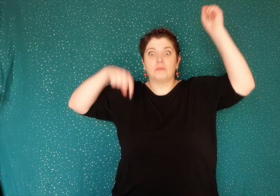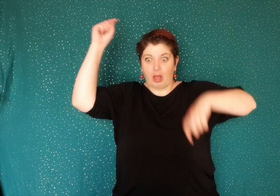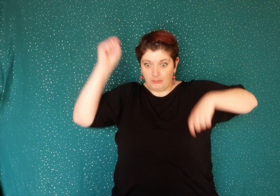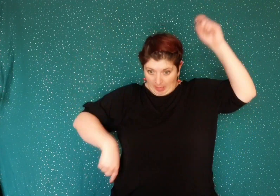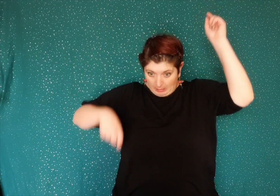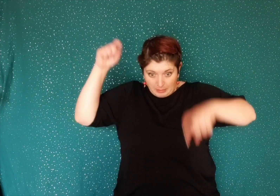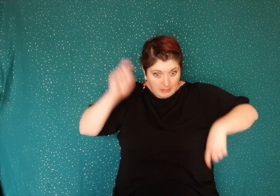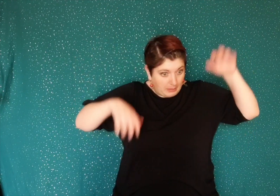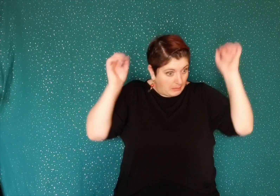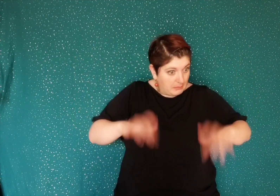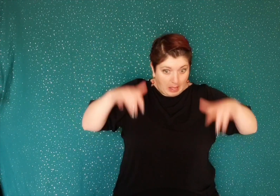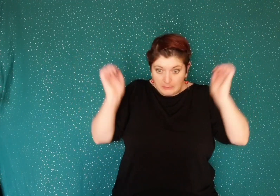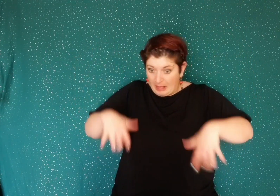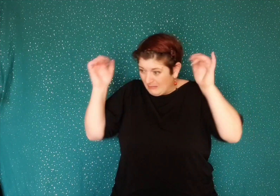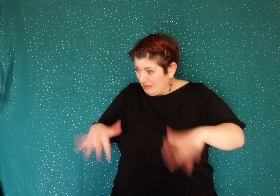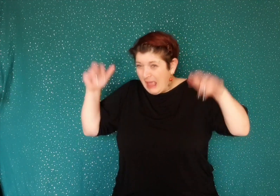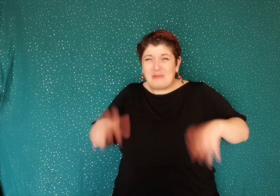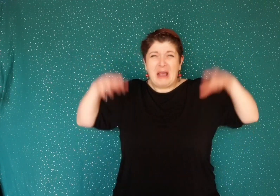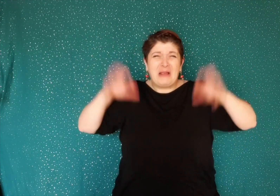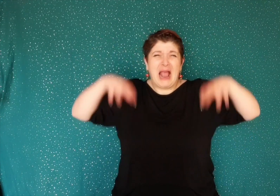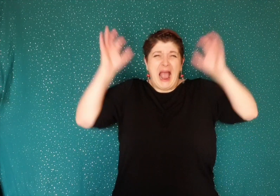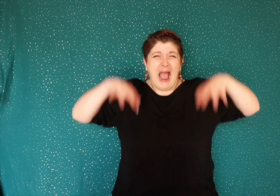quand il se mit à pleuvoir